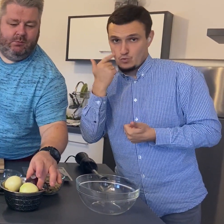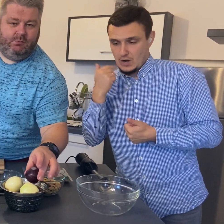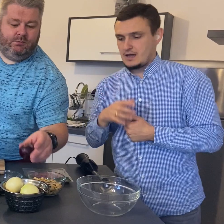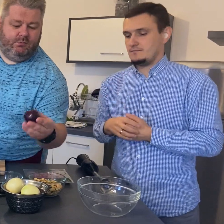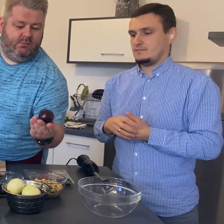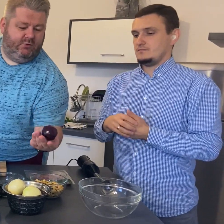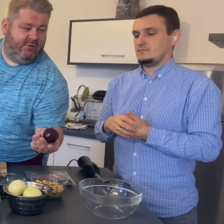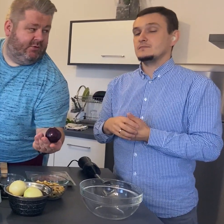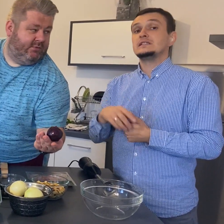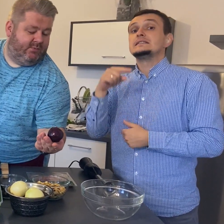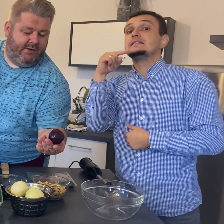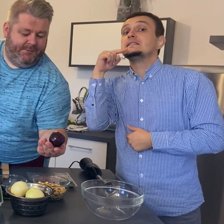Czerwoną cebulę.